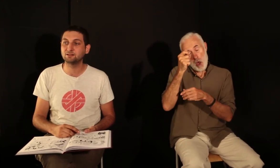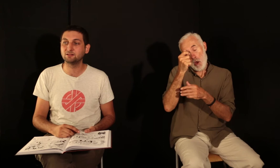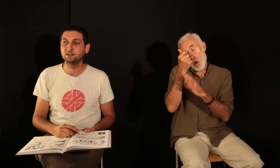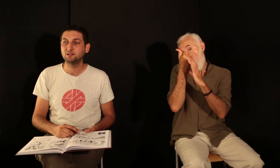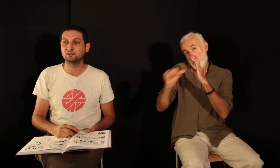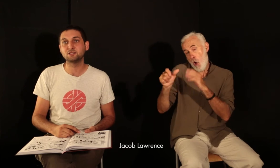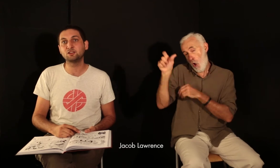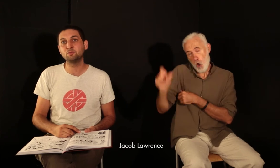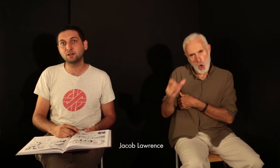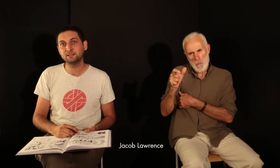Jacob Lawrence,